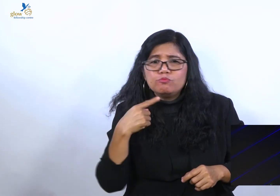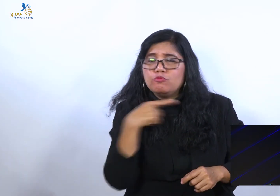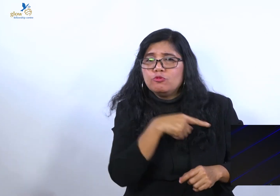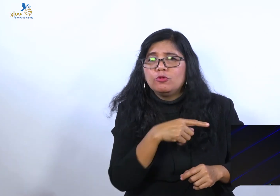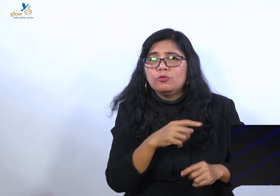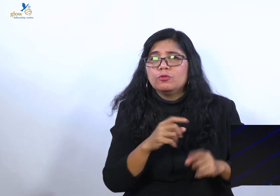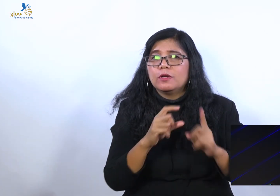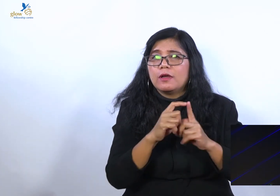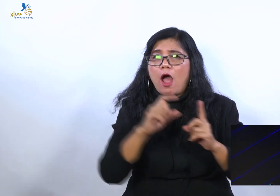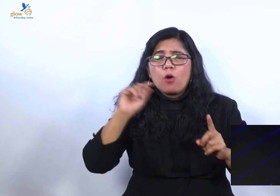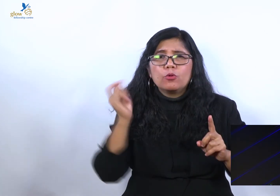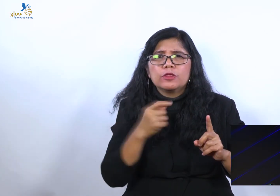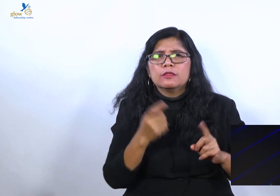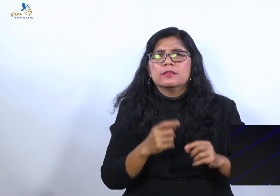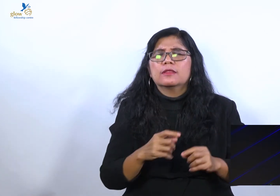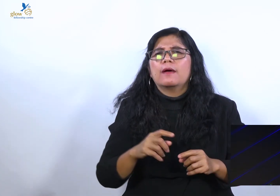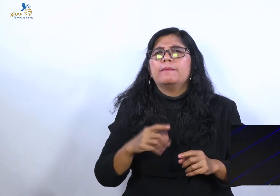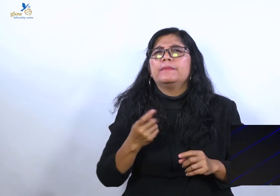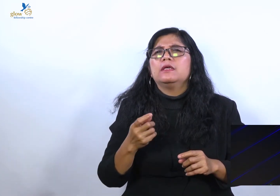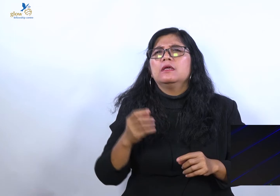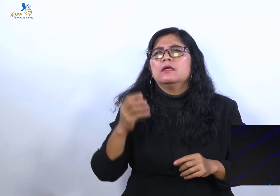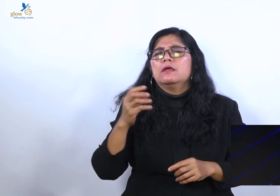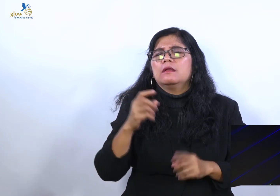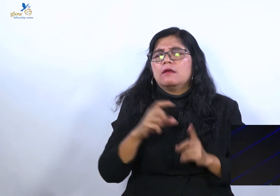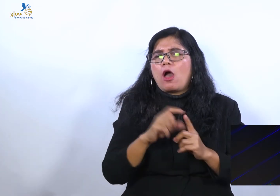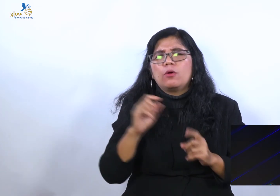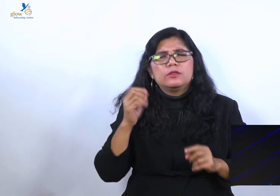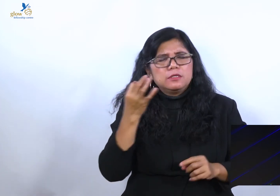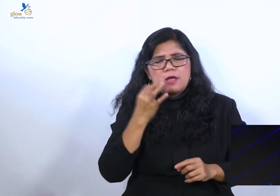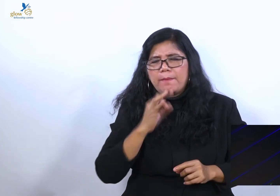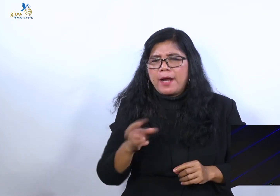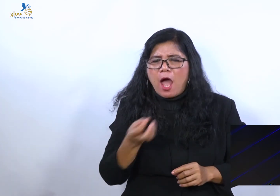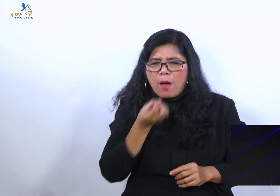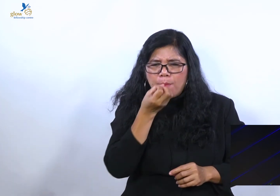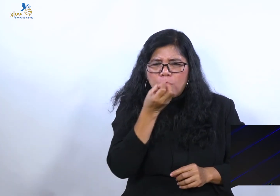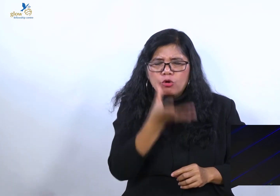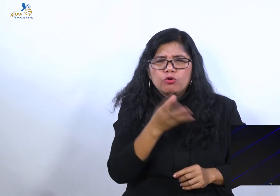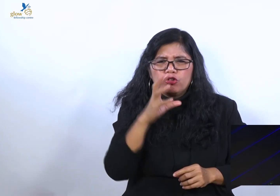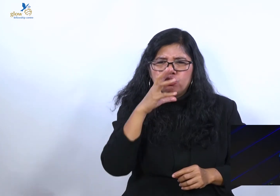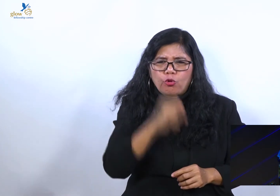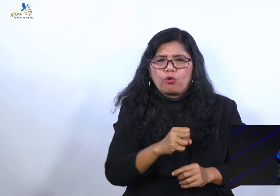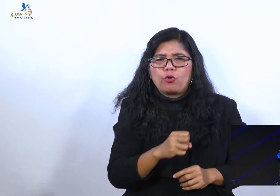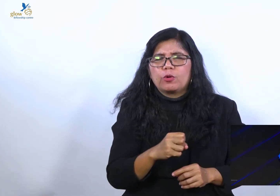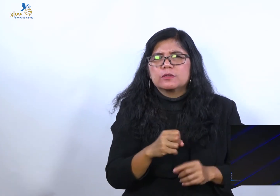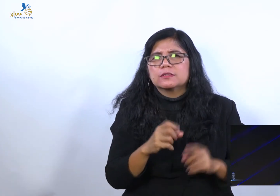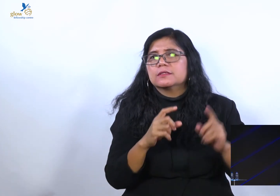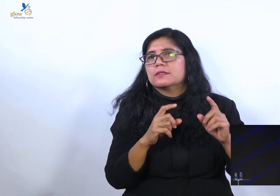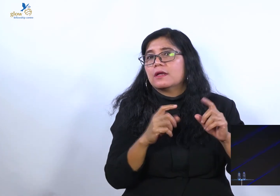Dia belajar berserah. Dan dia belajar untuk menguasai diri.